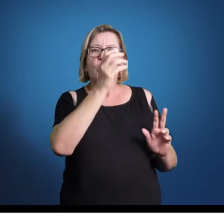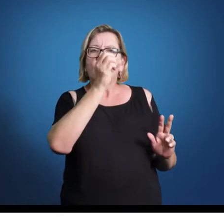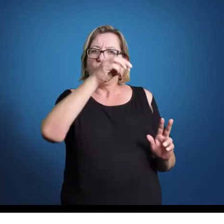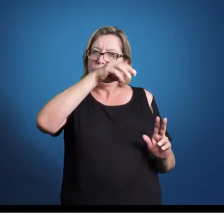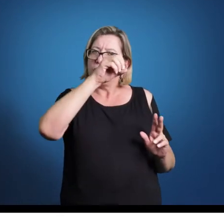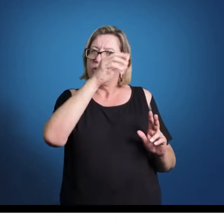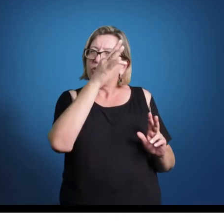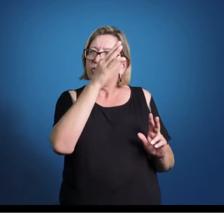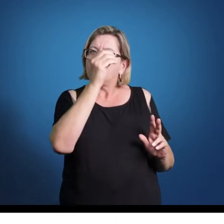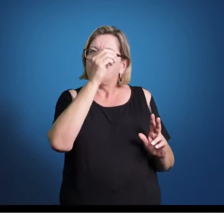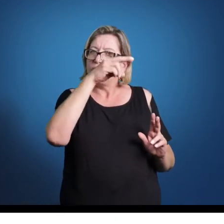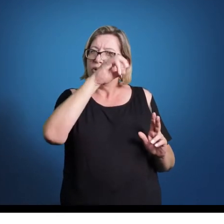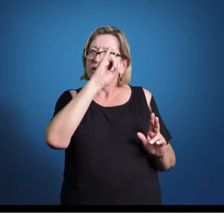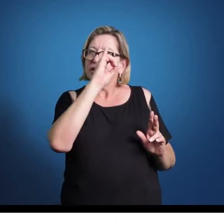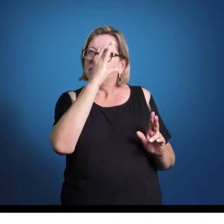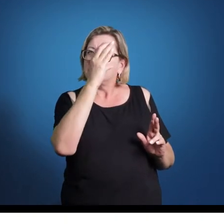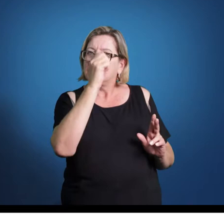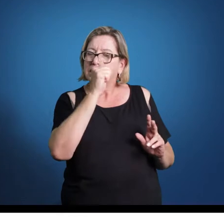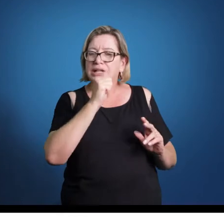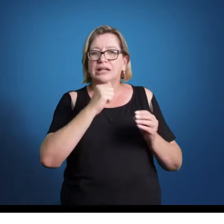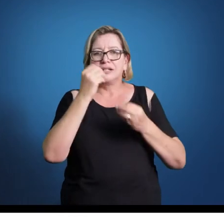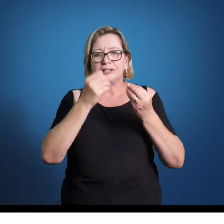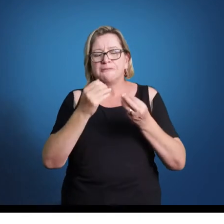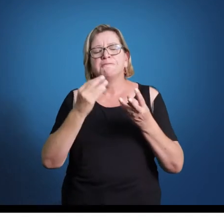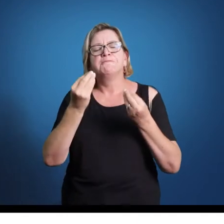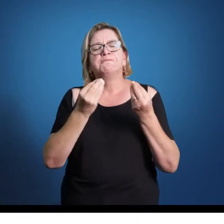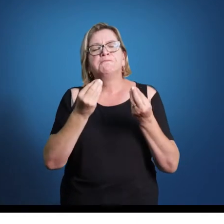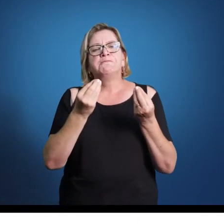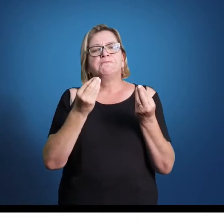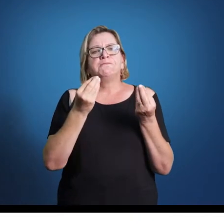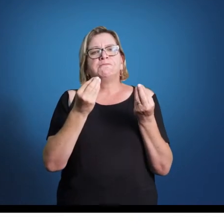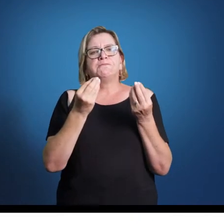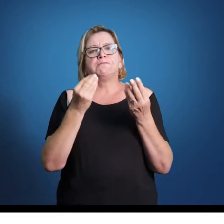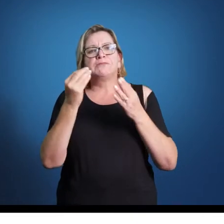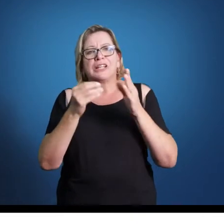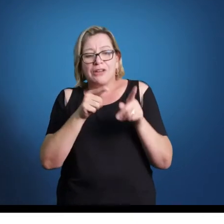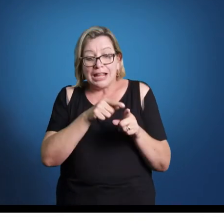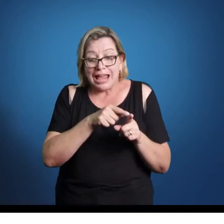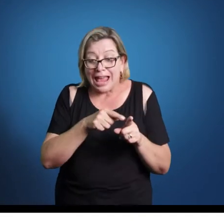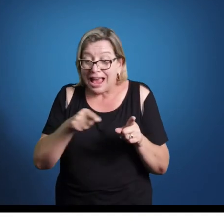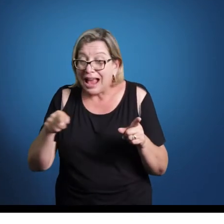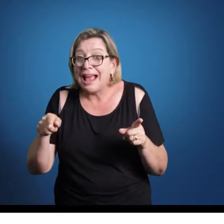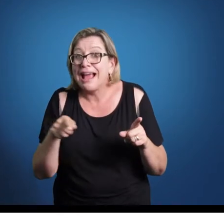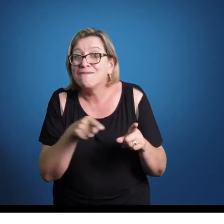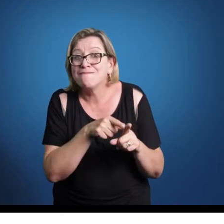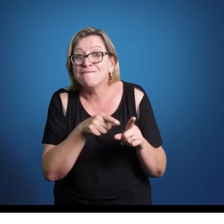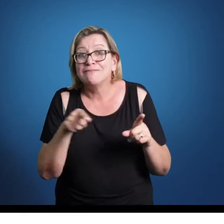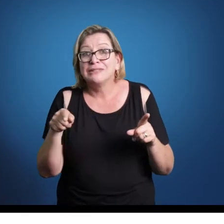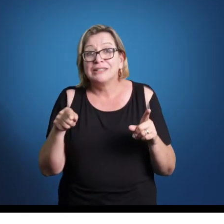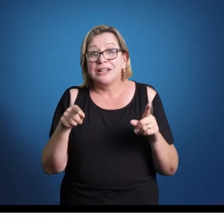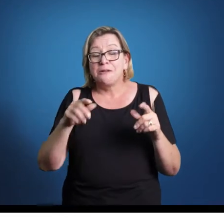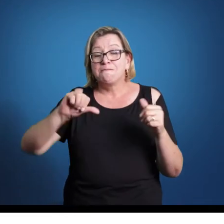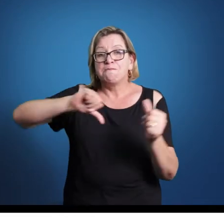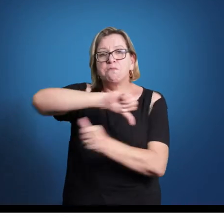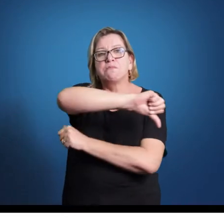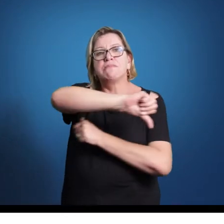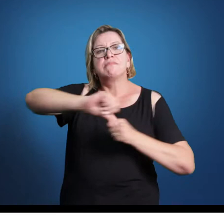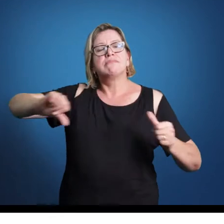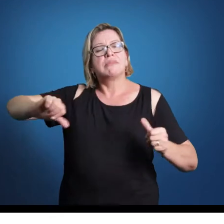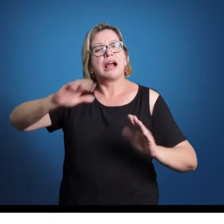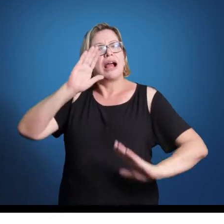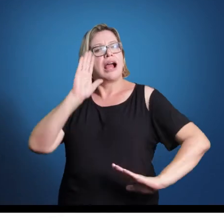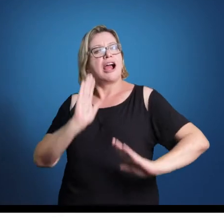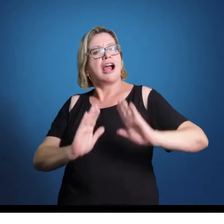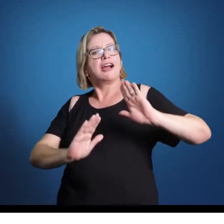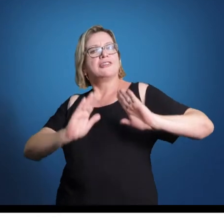chamamos de melodia acompanhada. O classismo é onde esse jogo inverte. O classismo às vezes vai ser polifônico,